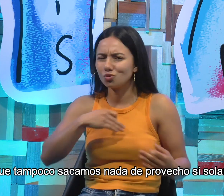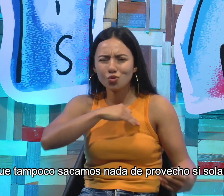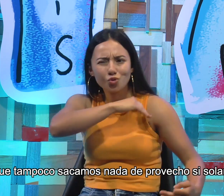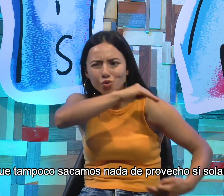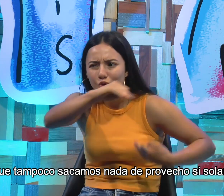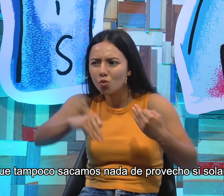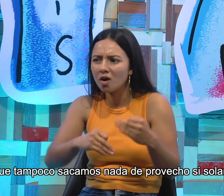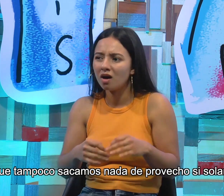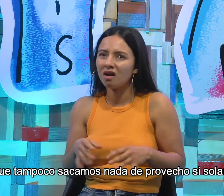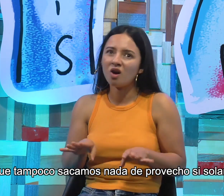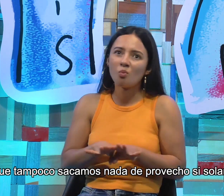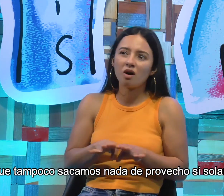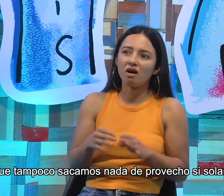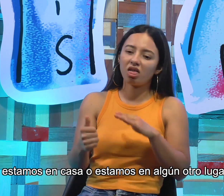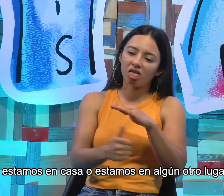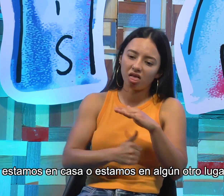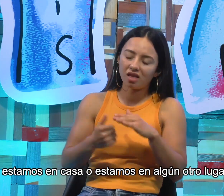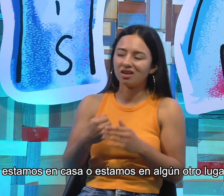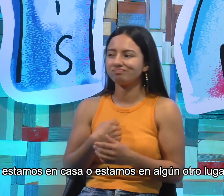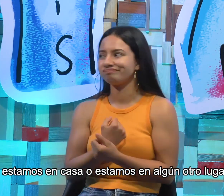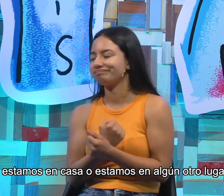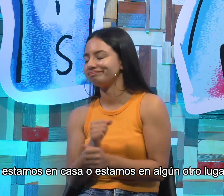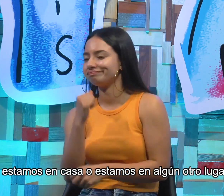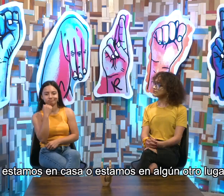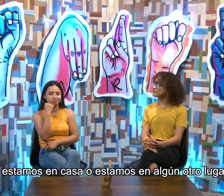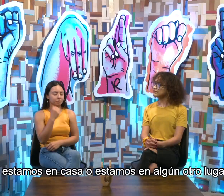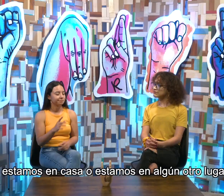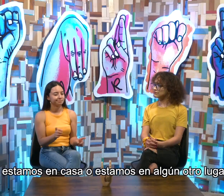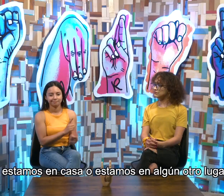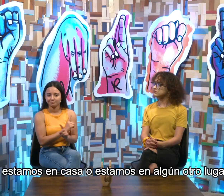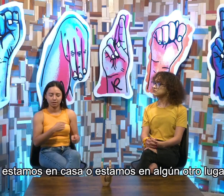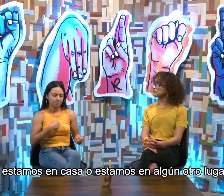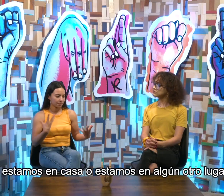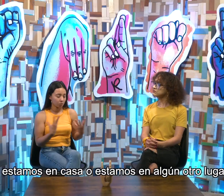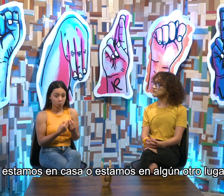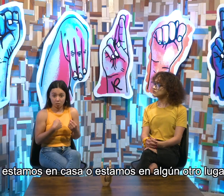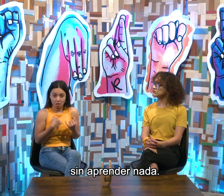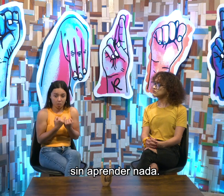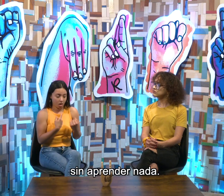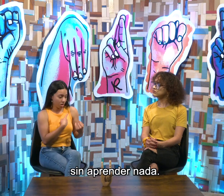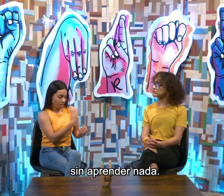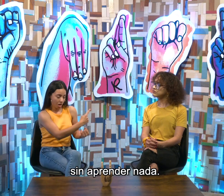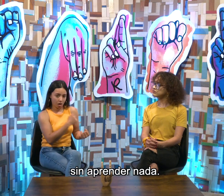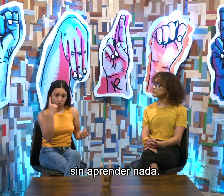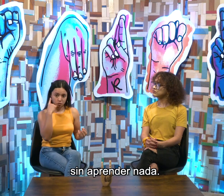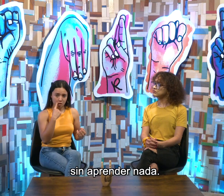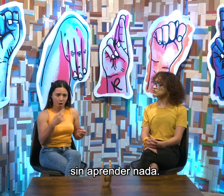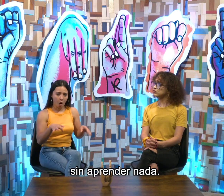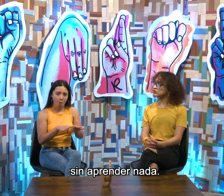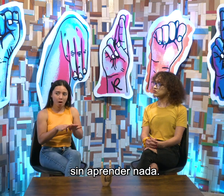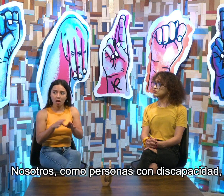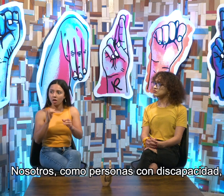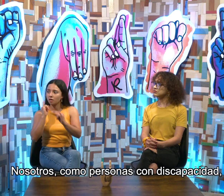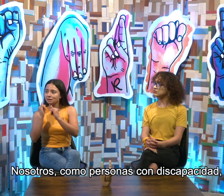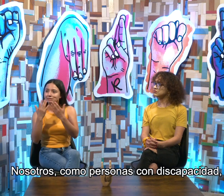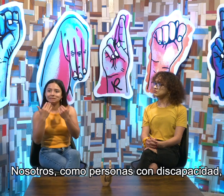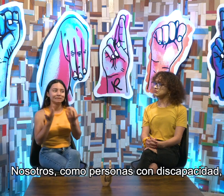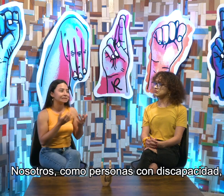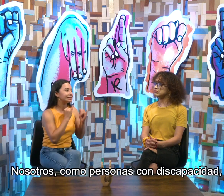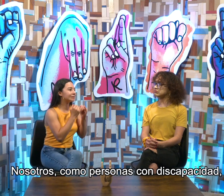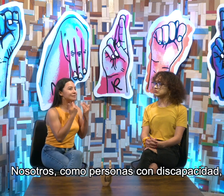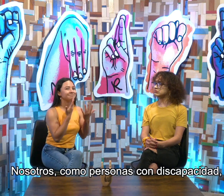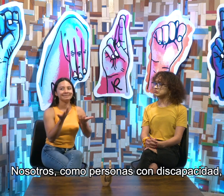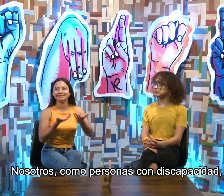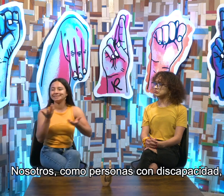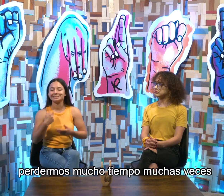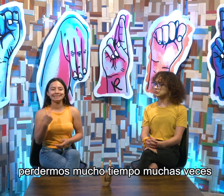tampoco sacamos nada de provecho si solamente estamos en casa o estamos en algún otro lugar sin aprender nada. Nosotros, como